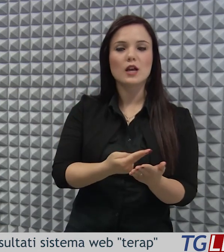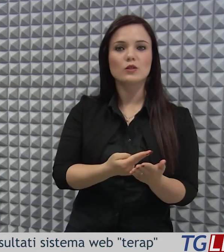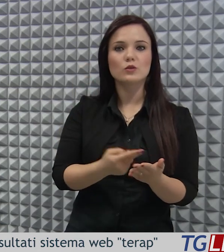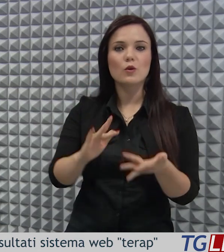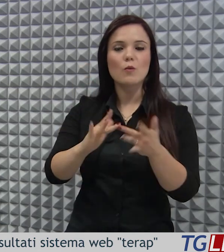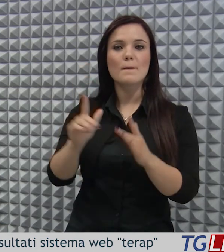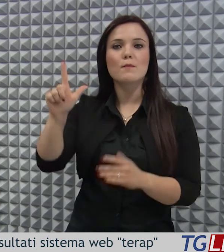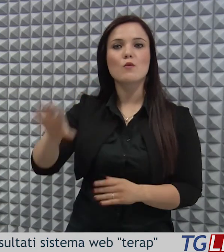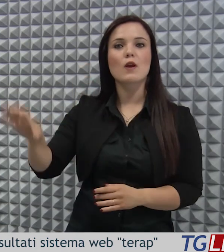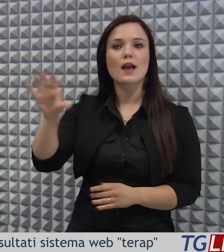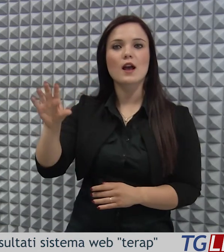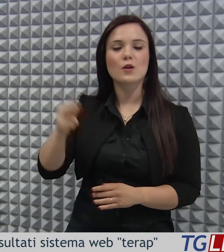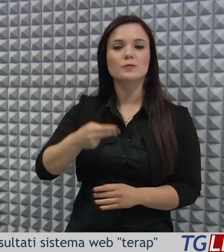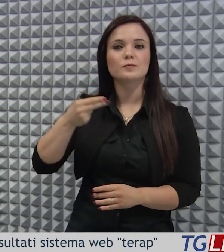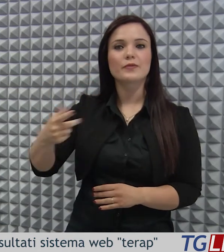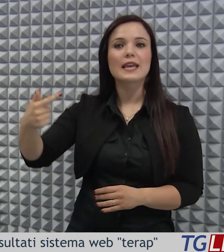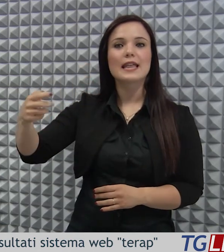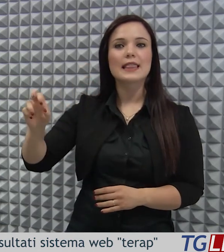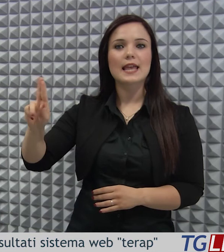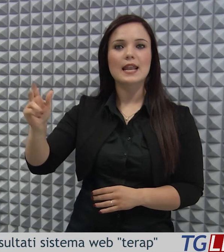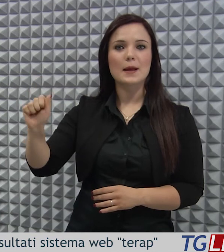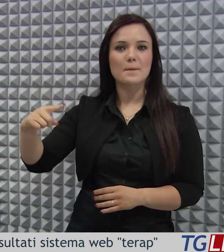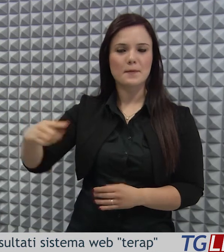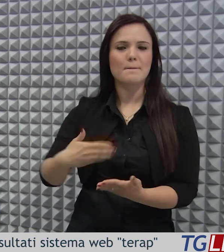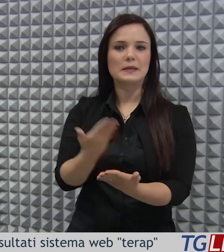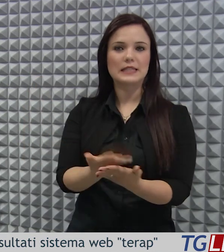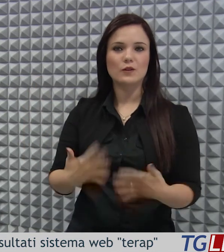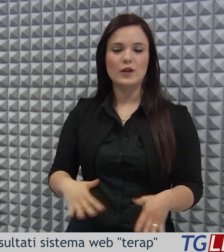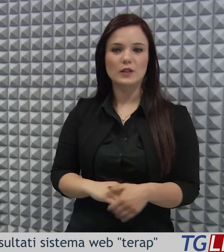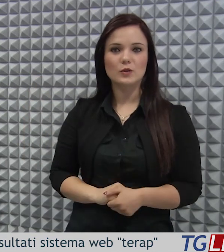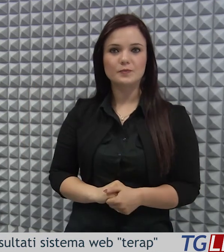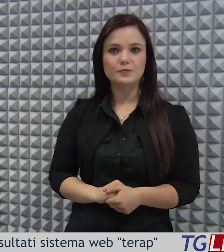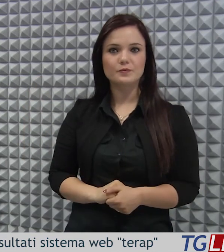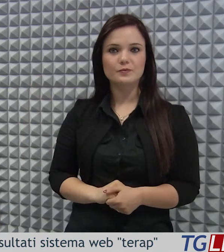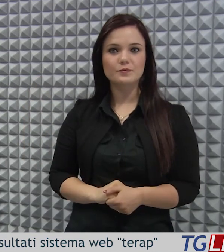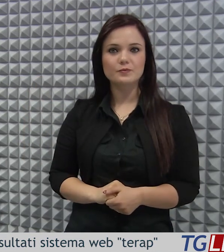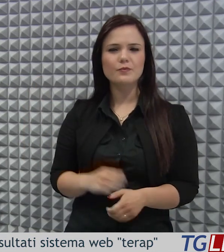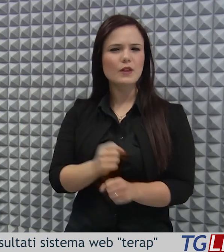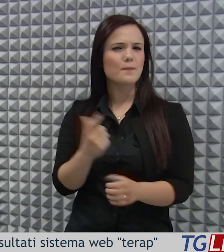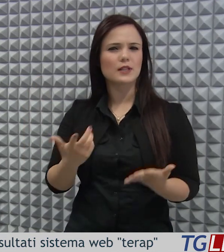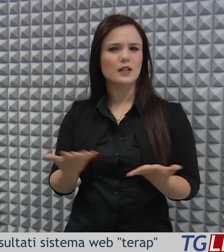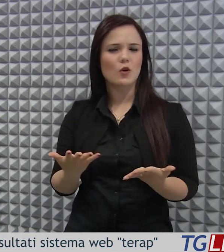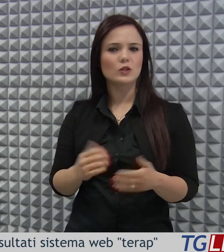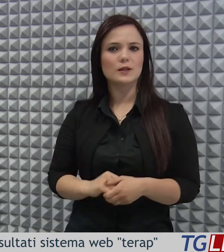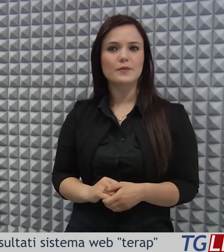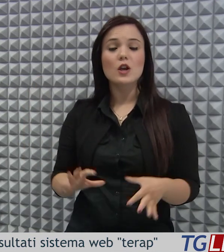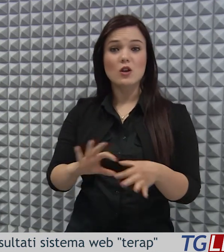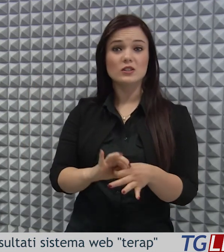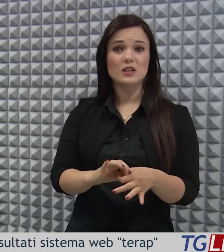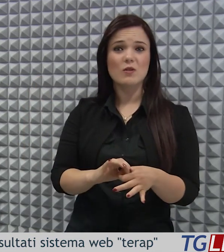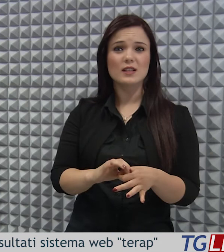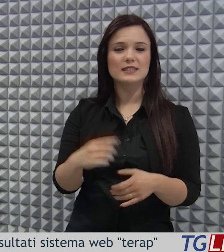progetto web-lucano denominato Terap. È importante sapere che le